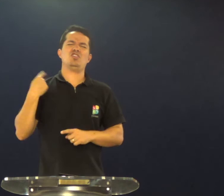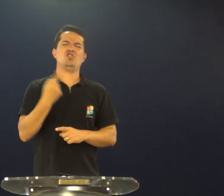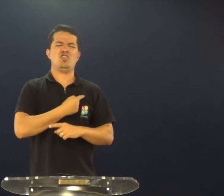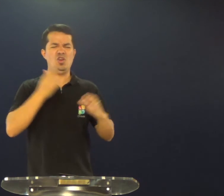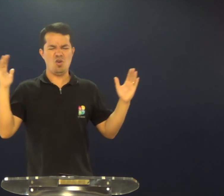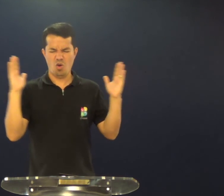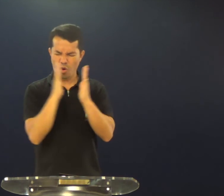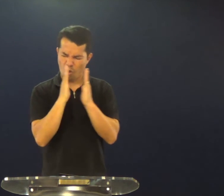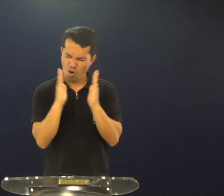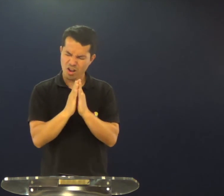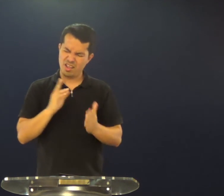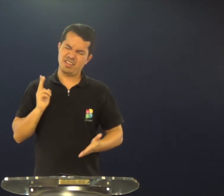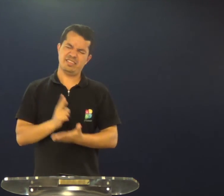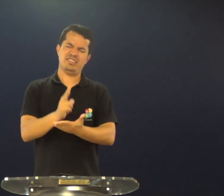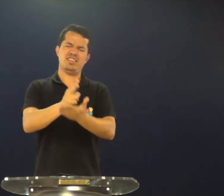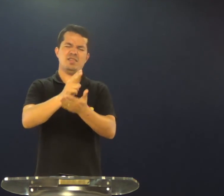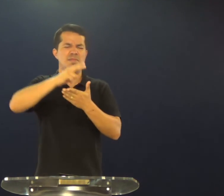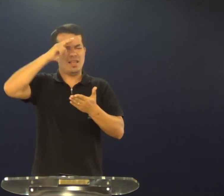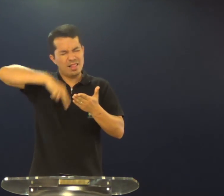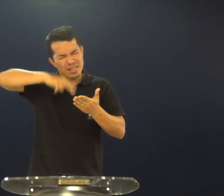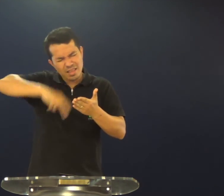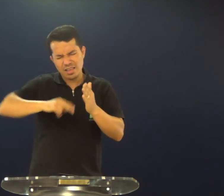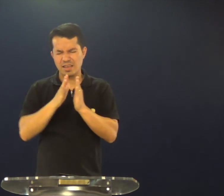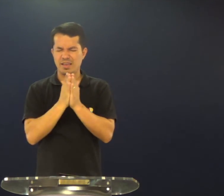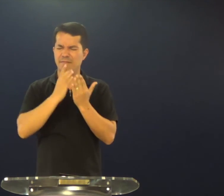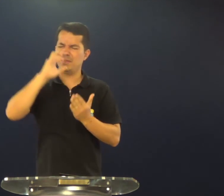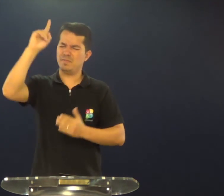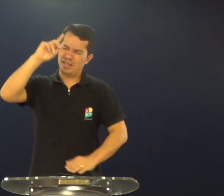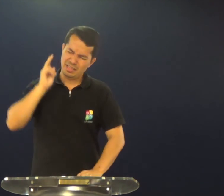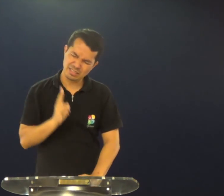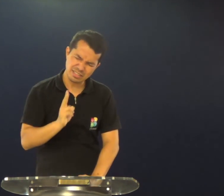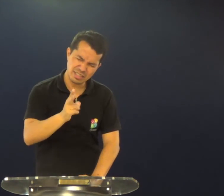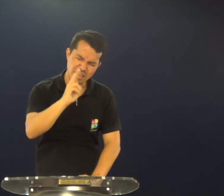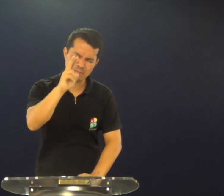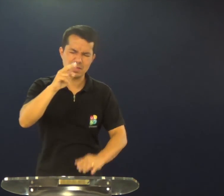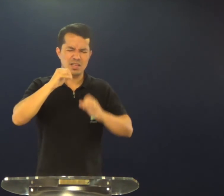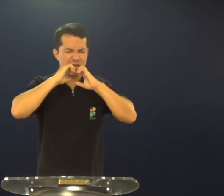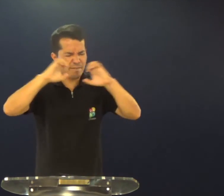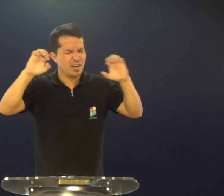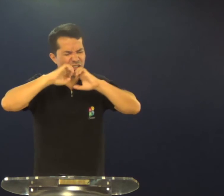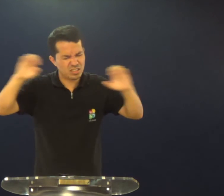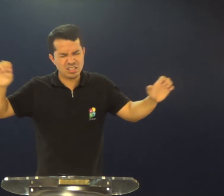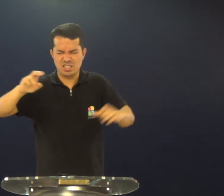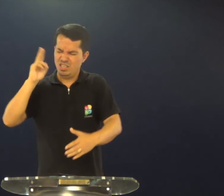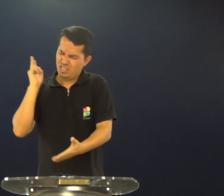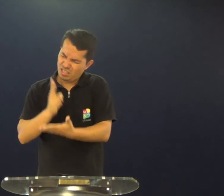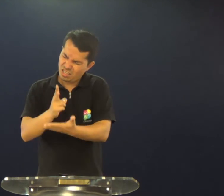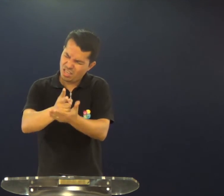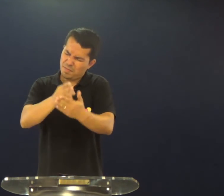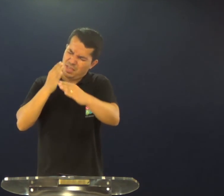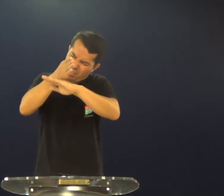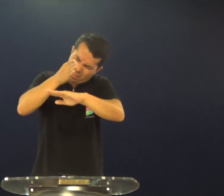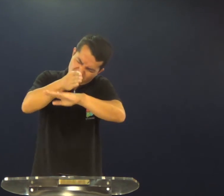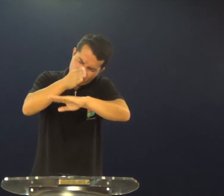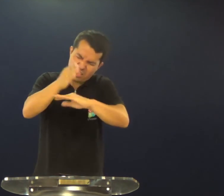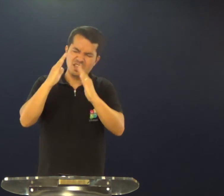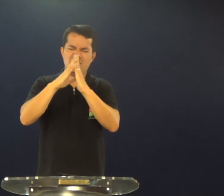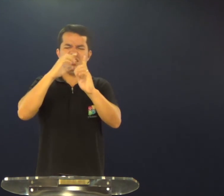desejo de copiar nós, que pessoas tenham o desejo de aprender, de ler a Tua Palavra, que a gente